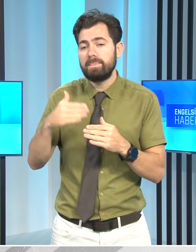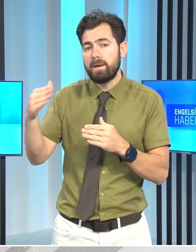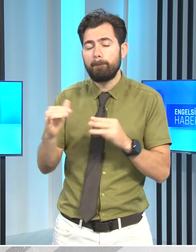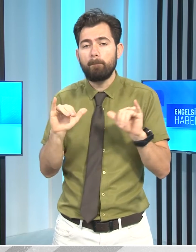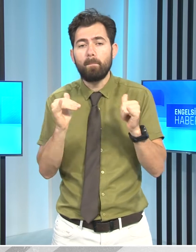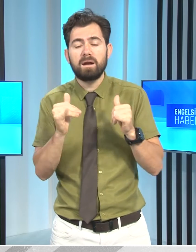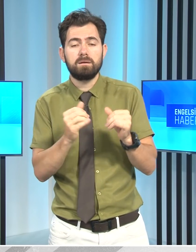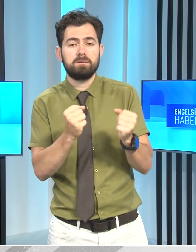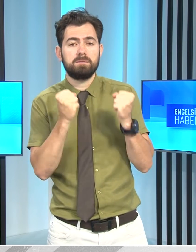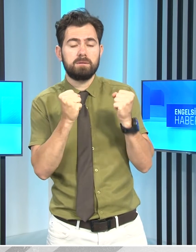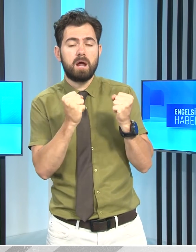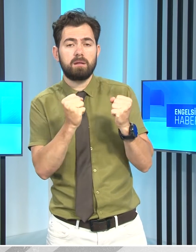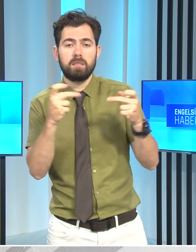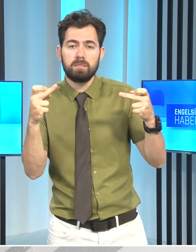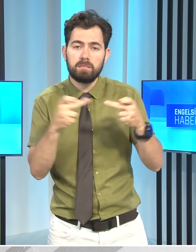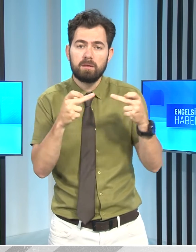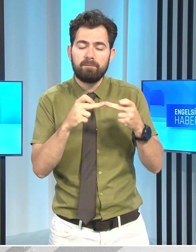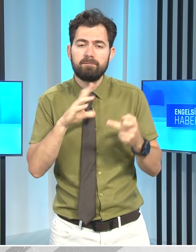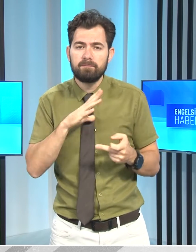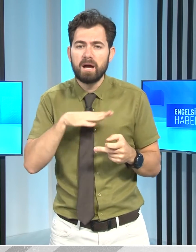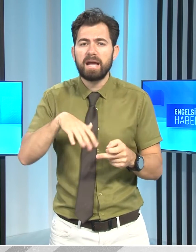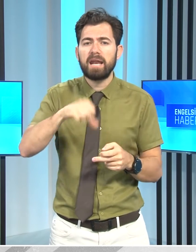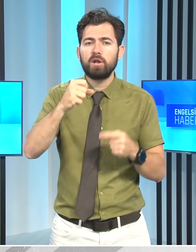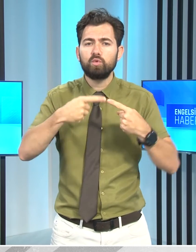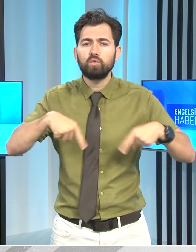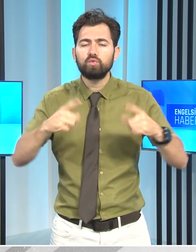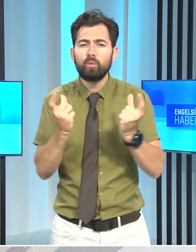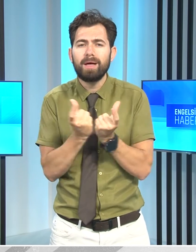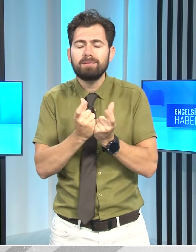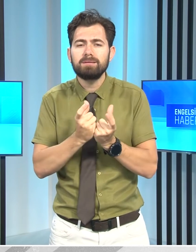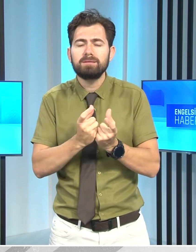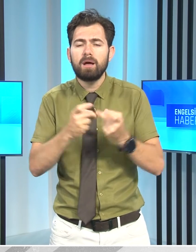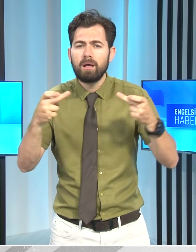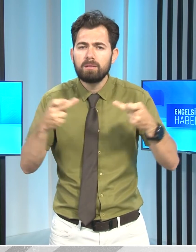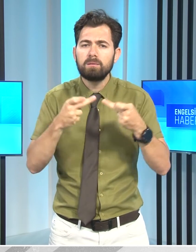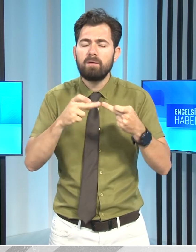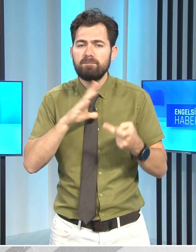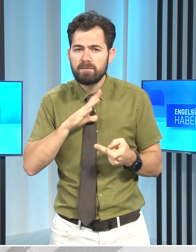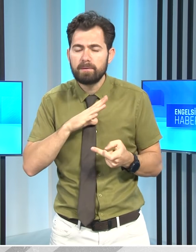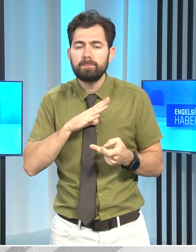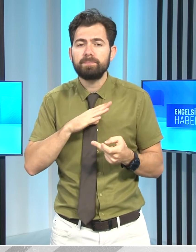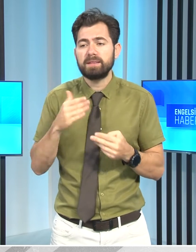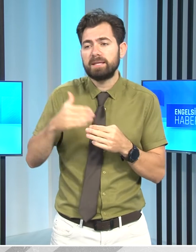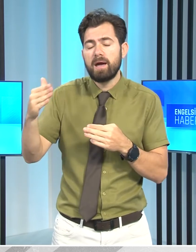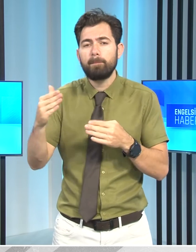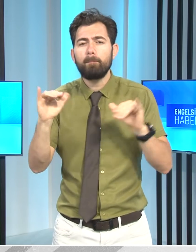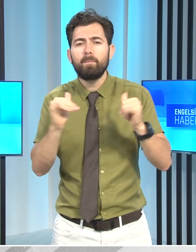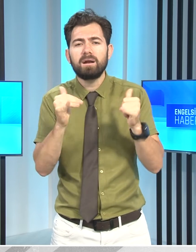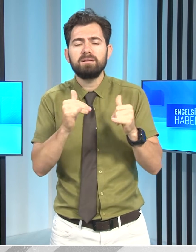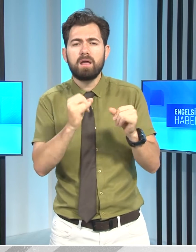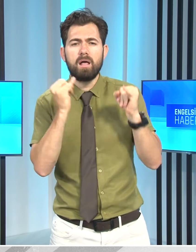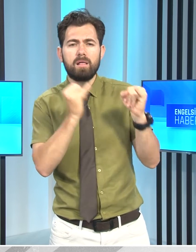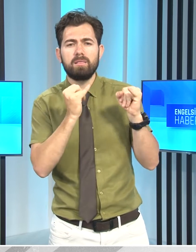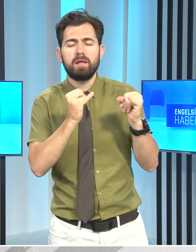gösterdi. Genel Kurulu'nda gergin anlar yaşandı. Muhalefetin eleştirileri üzerine söz konusu